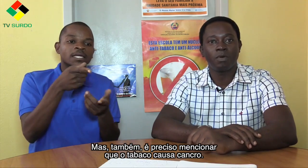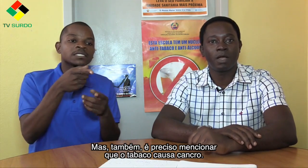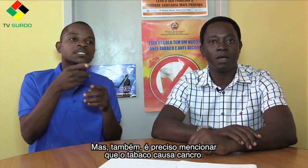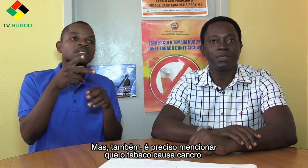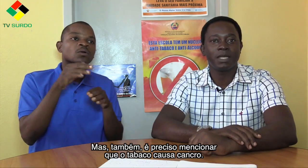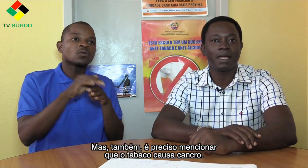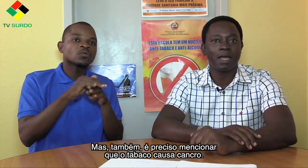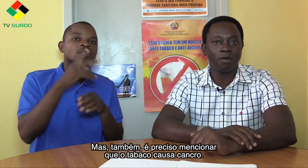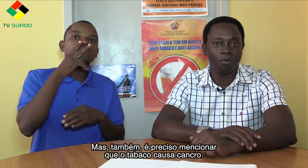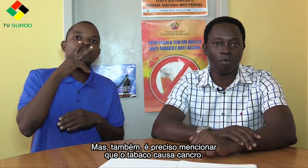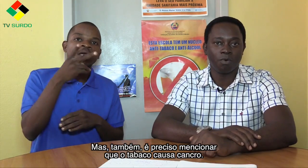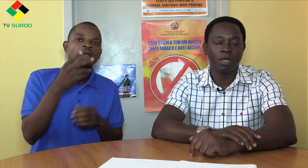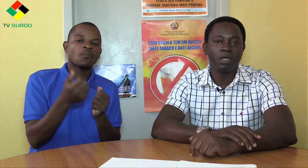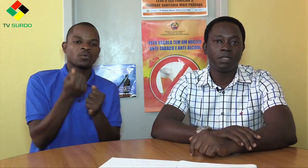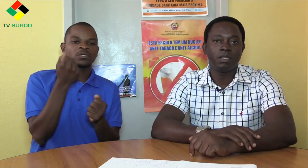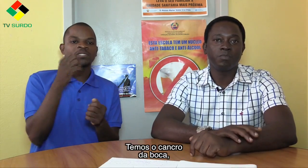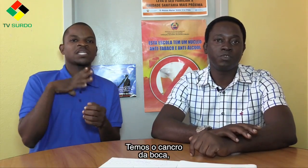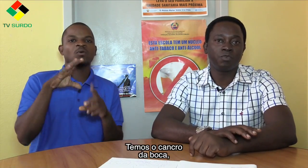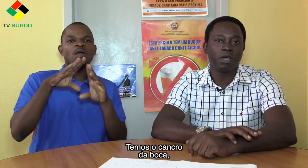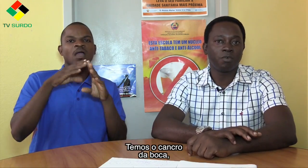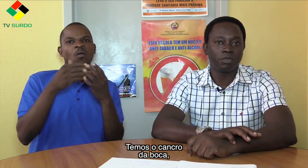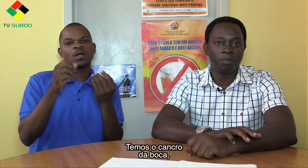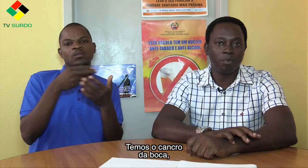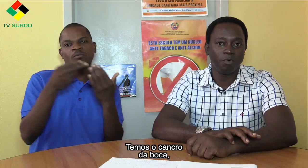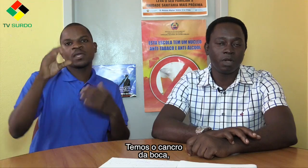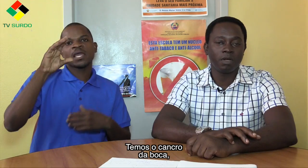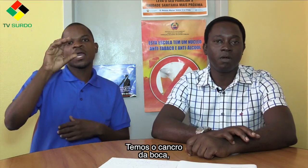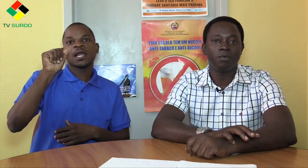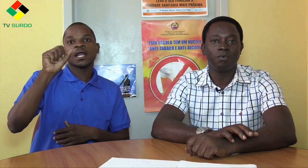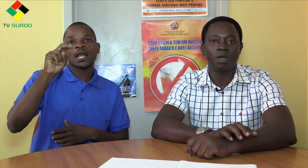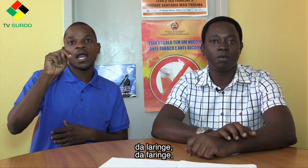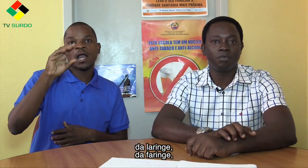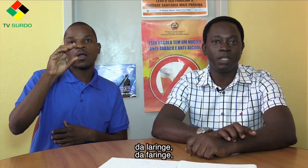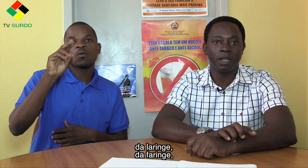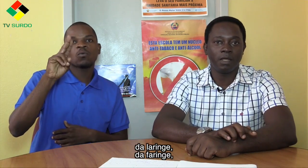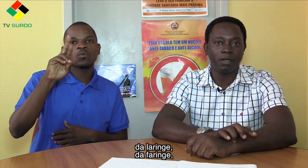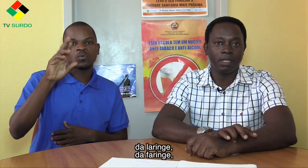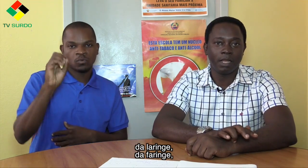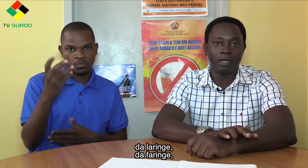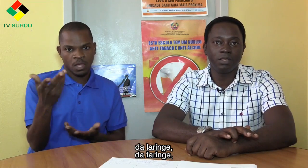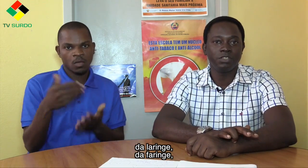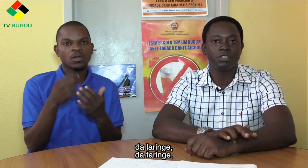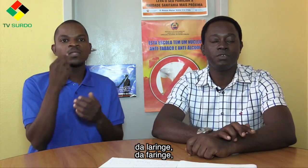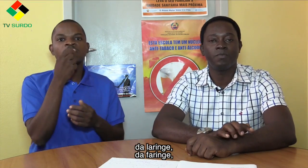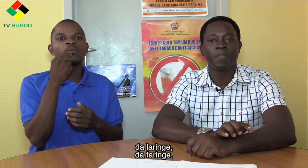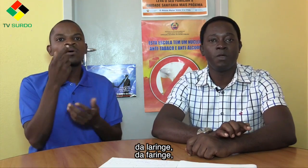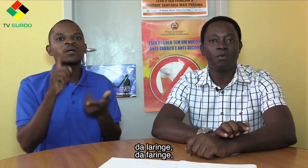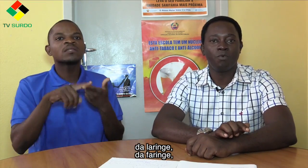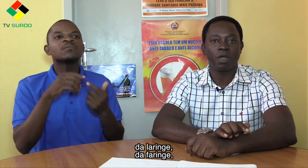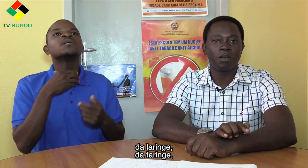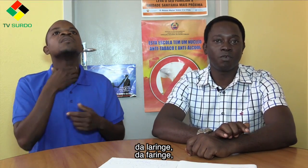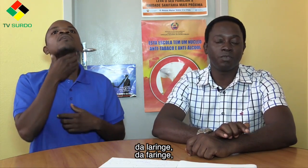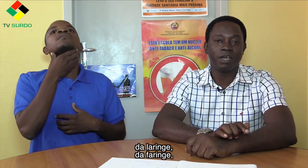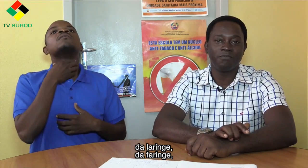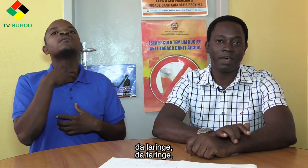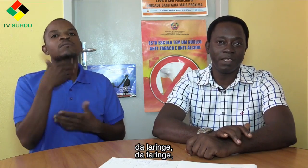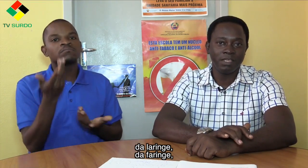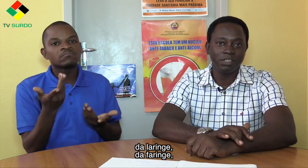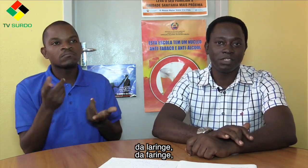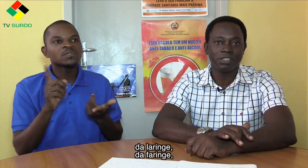causa cancro. Temos o cancro da boca, o cancro da laringe, o cancro da faringe,